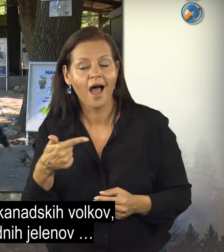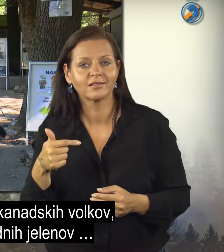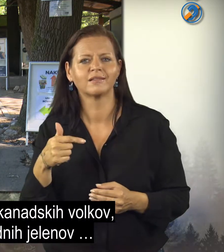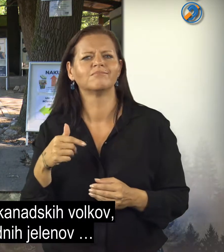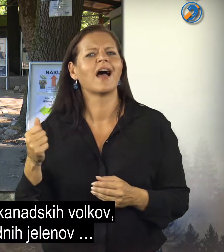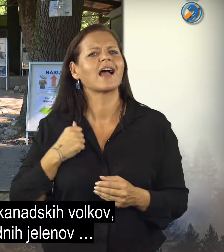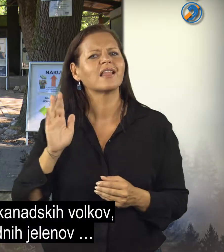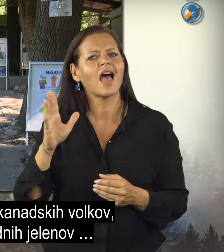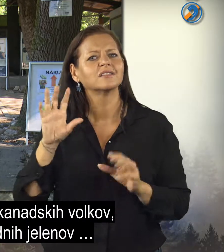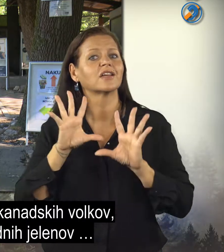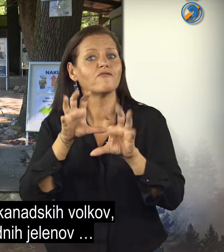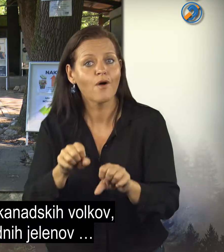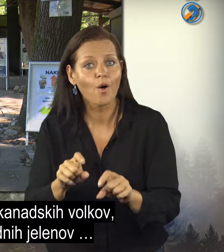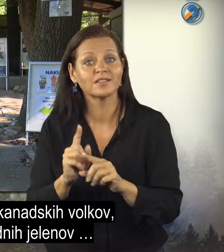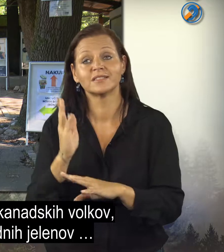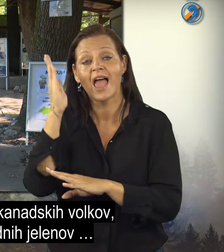navadnih jelenov.